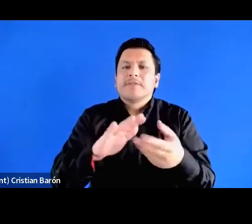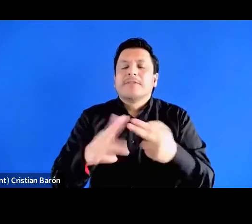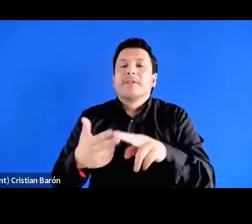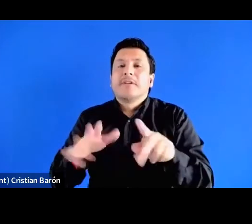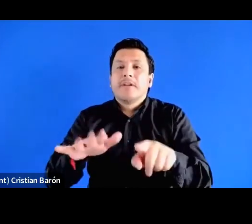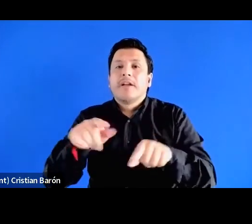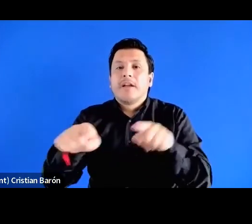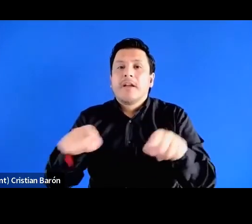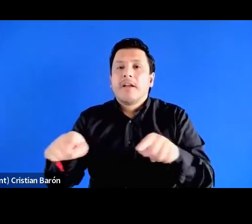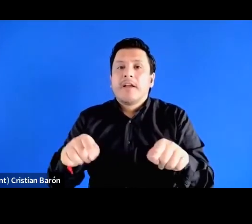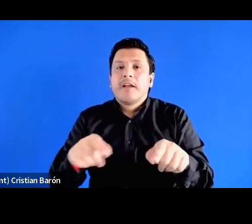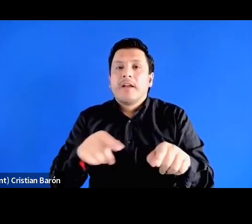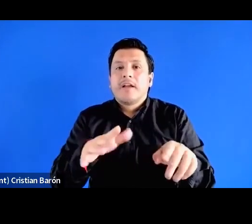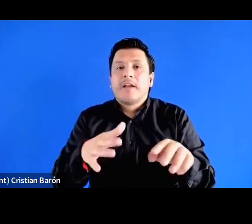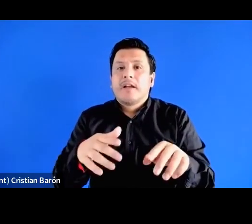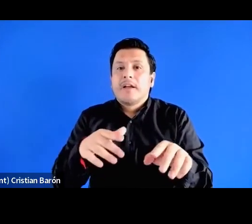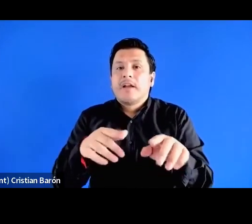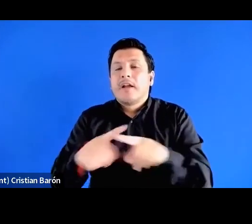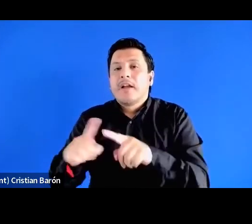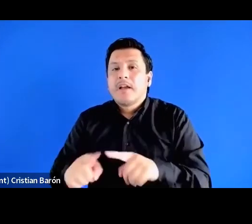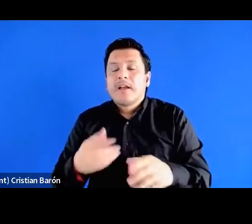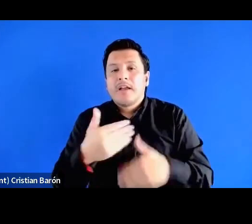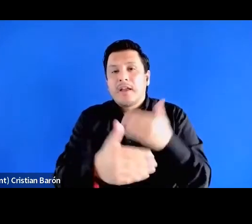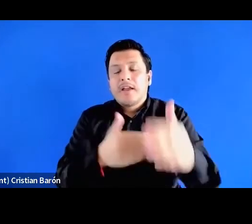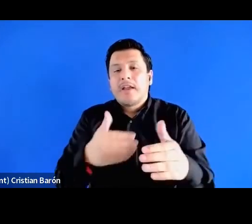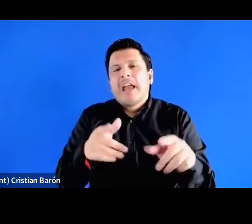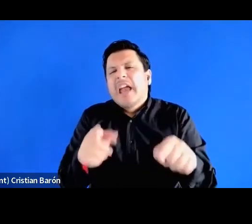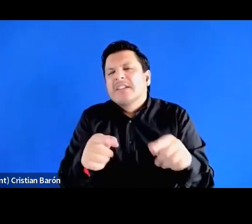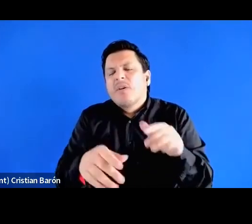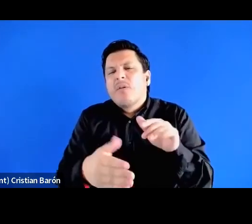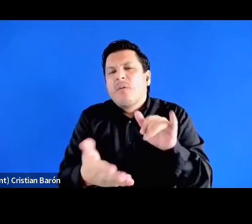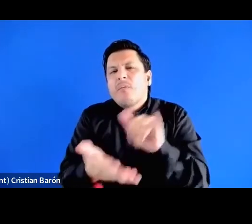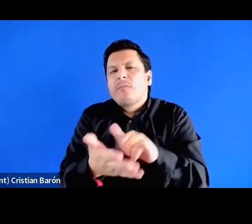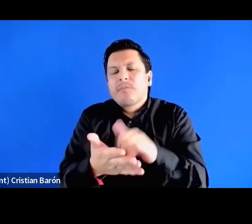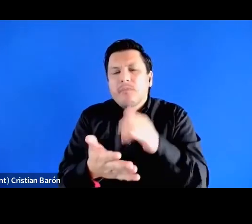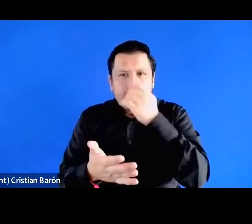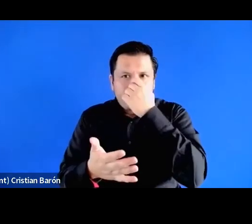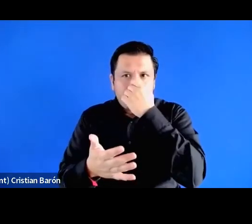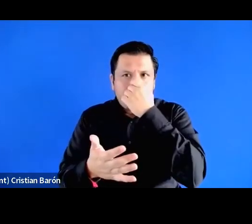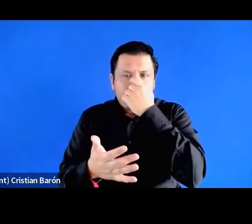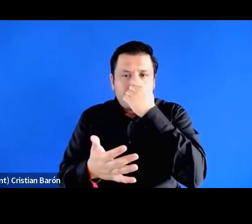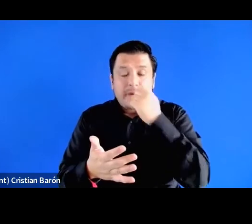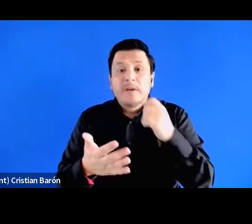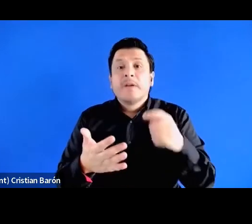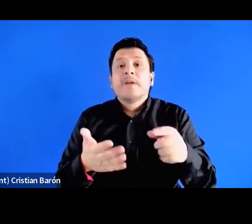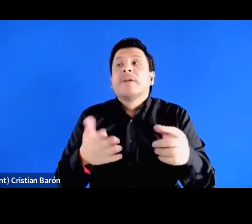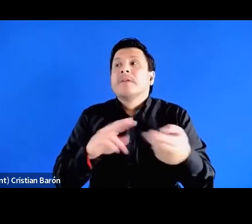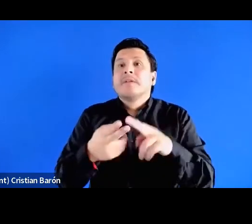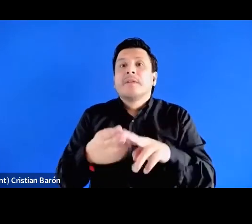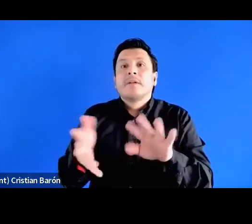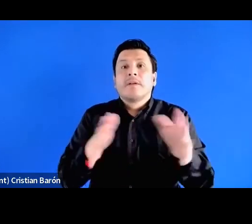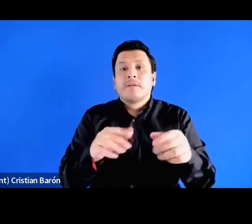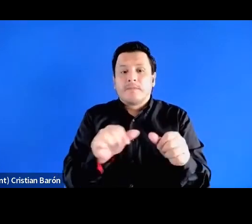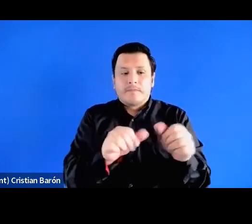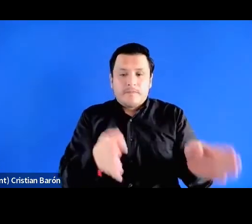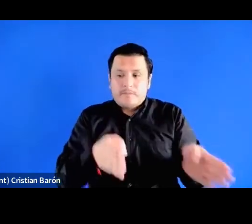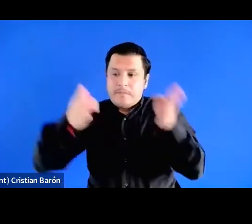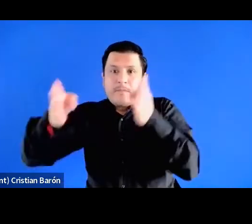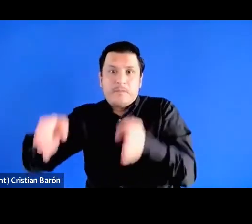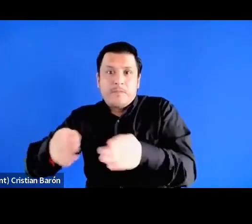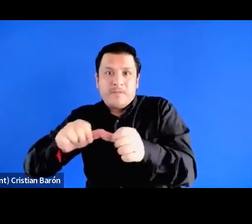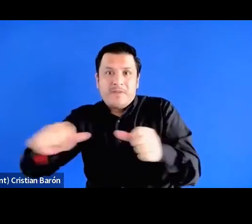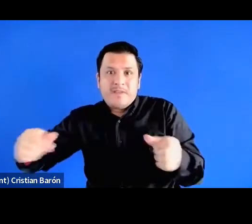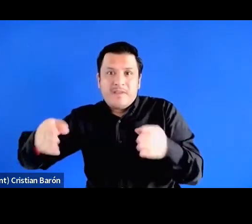creo que también eso es interesante porque esto viene y se articula el periodo siguiente que Mara analiza